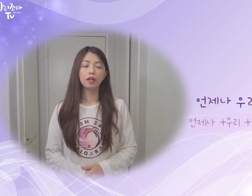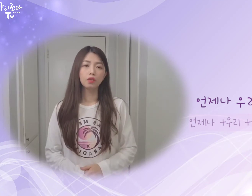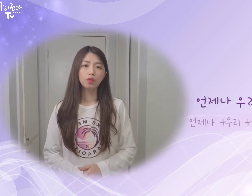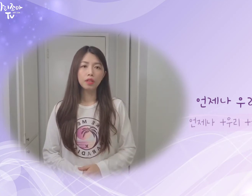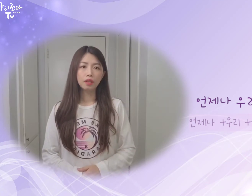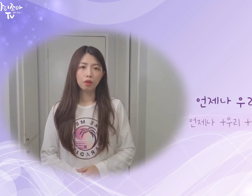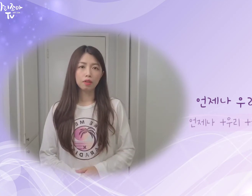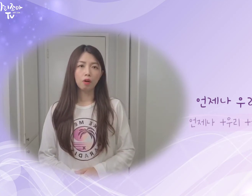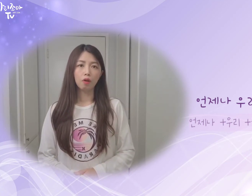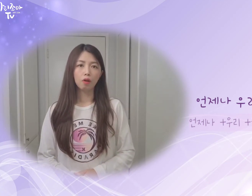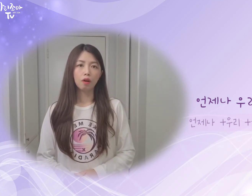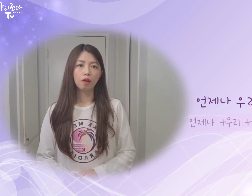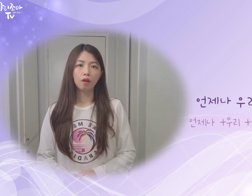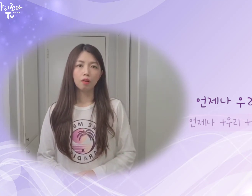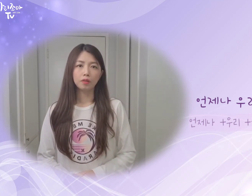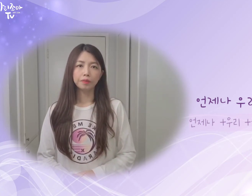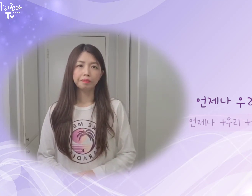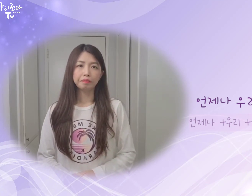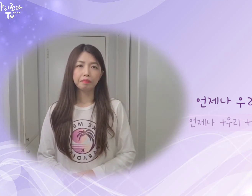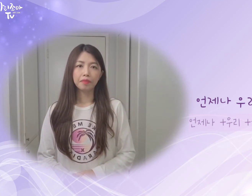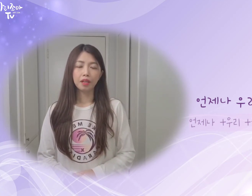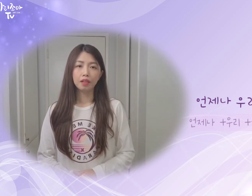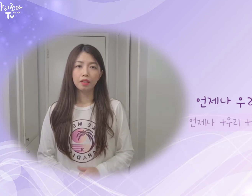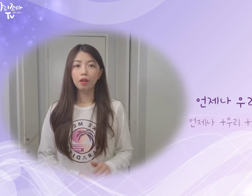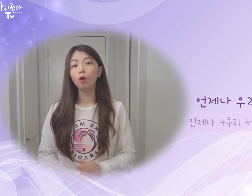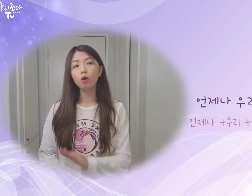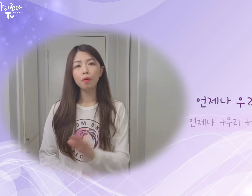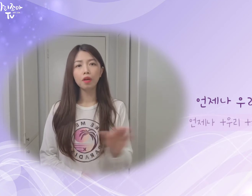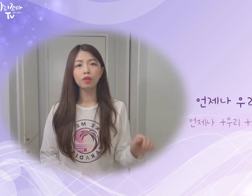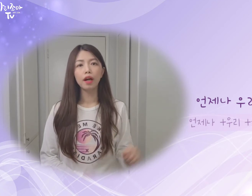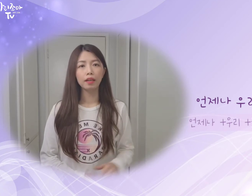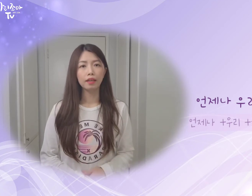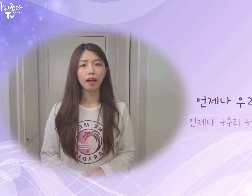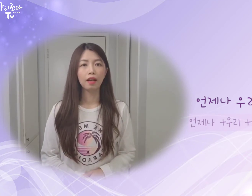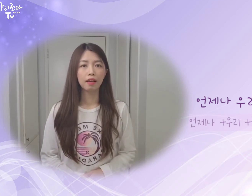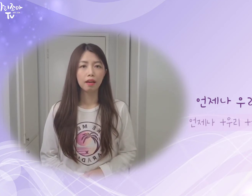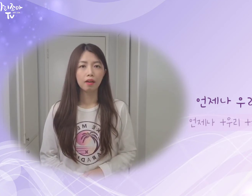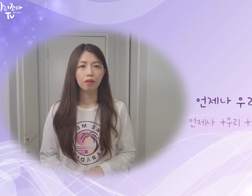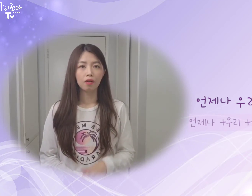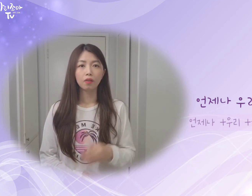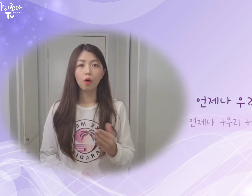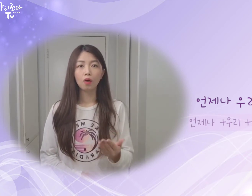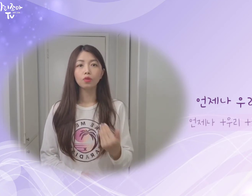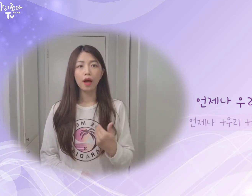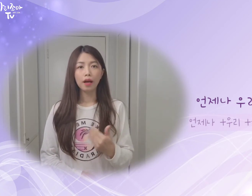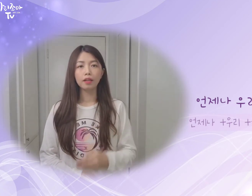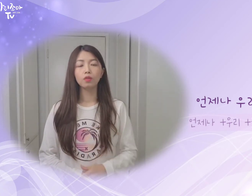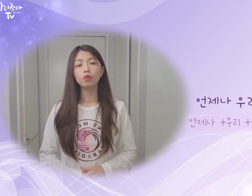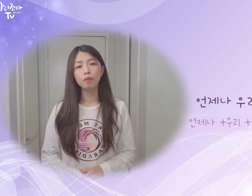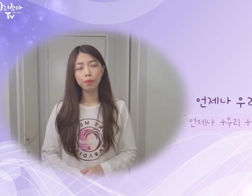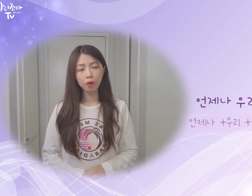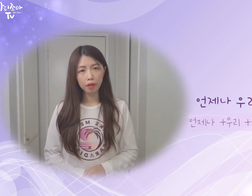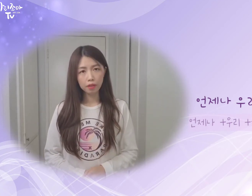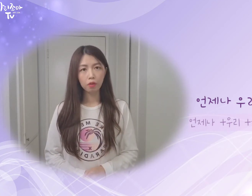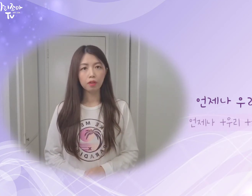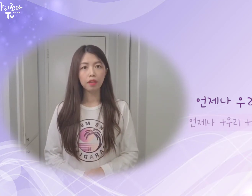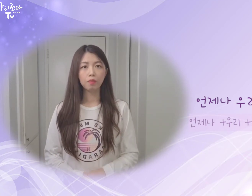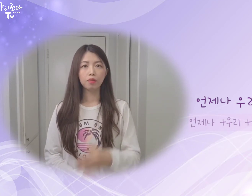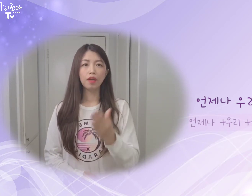우리는 여기서 여러 명의 우리가 아니라 너하고 나 이 둘만 표현하는 거기 때문에